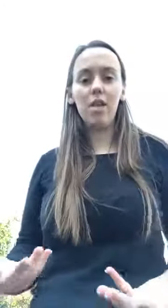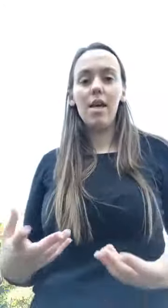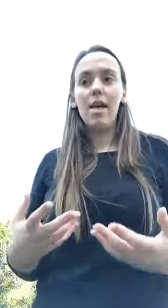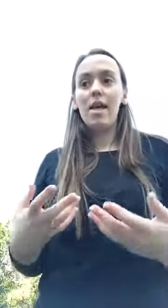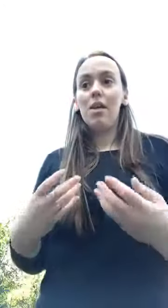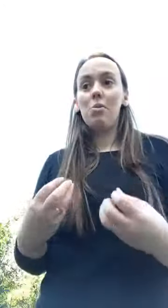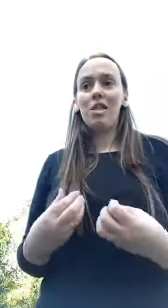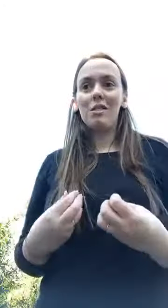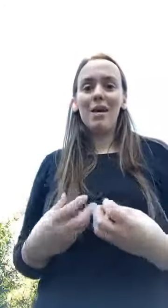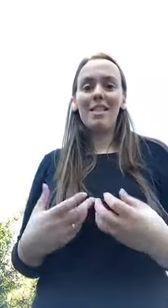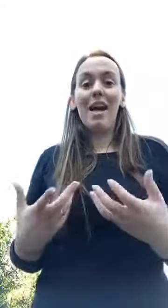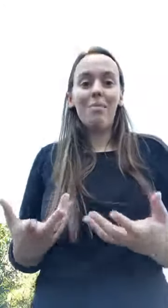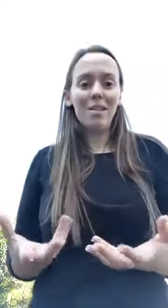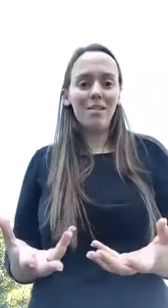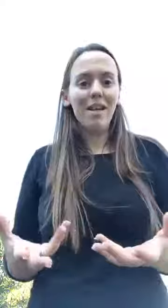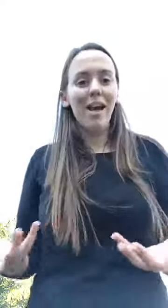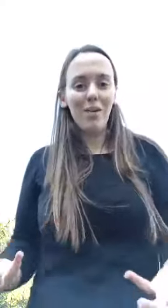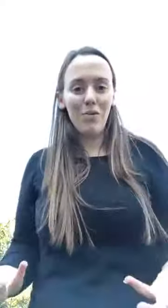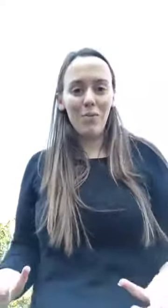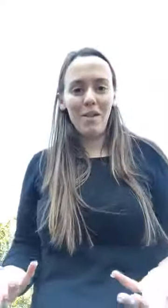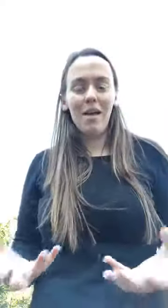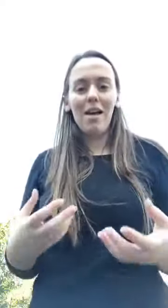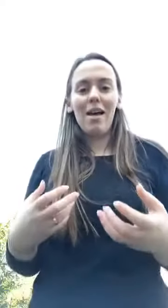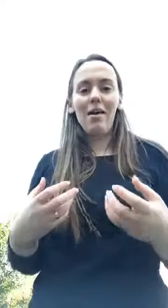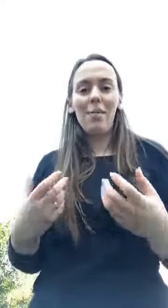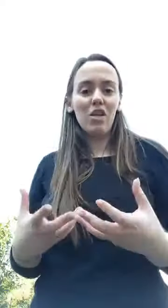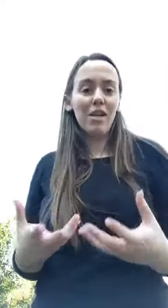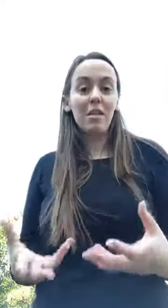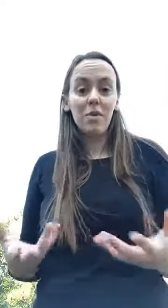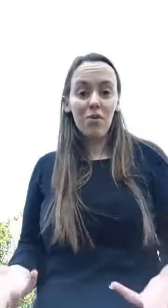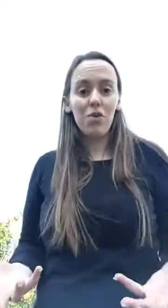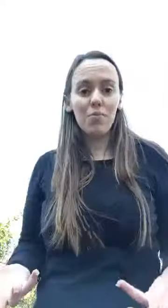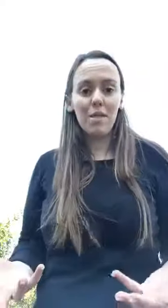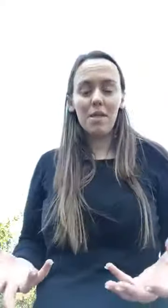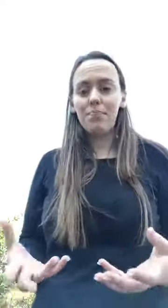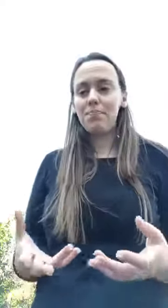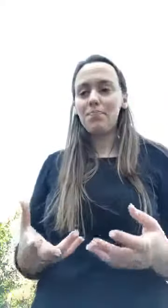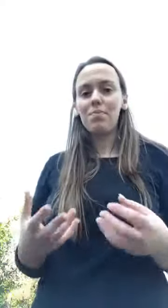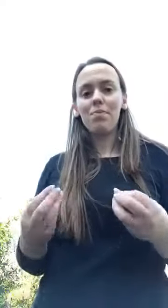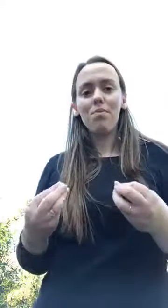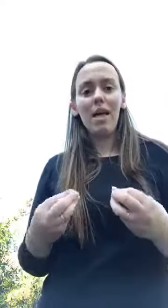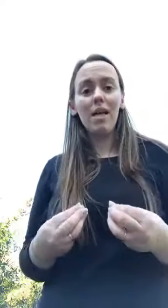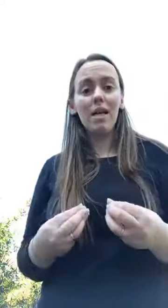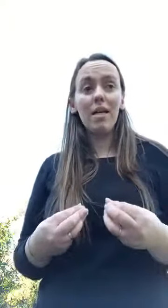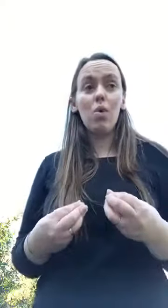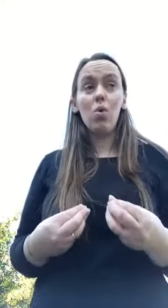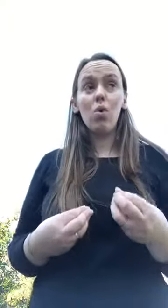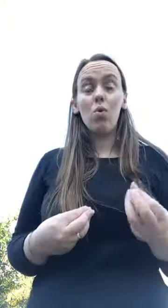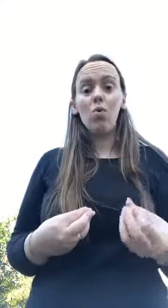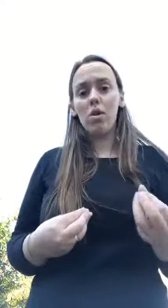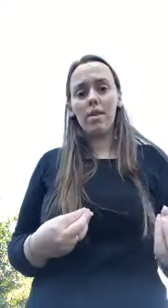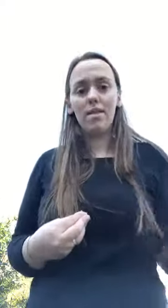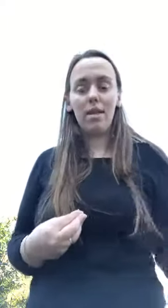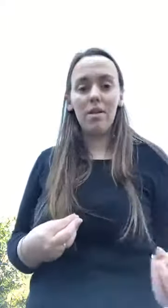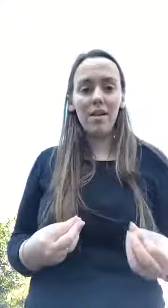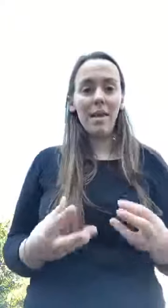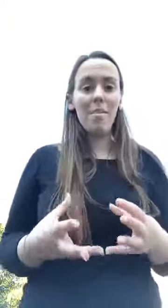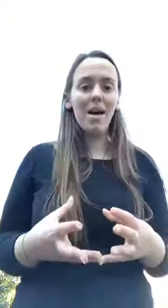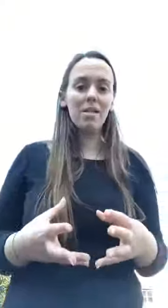e bastante mais aptas a dormir. Mais facilmente vão adormecer. O óleo essencial de lavanda é mais